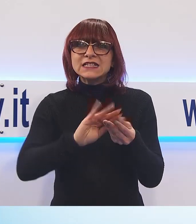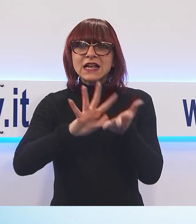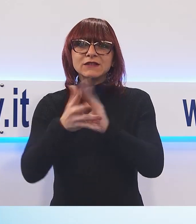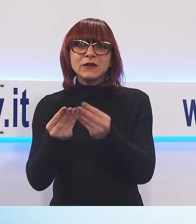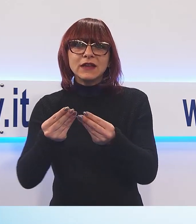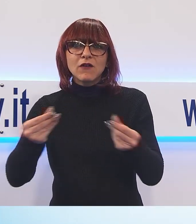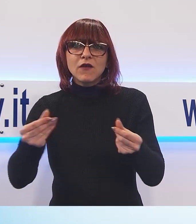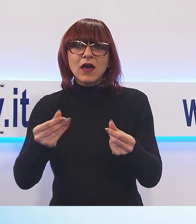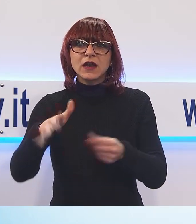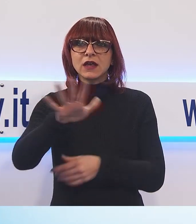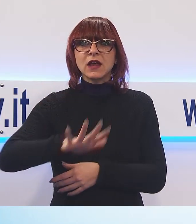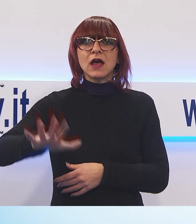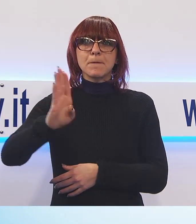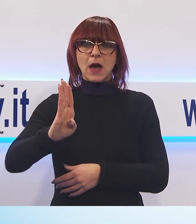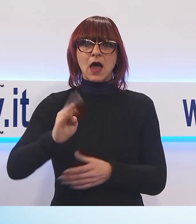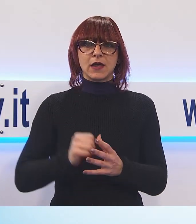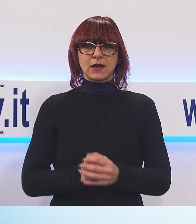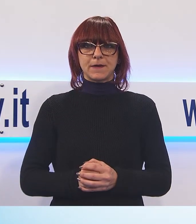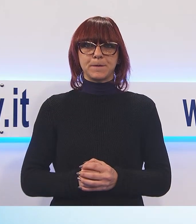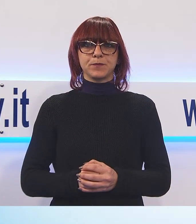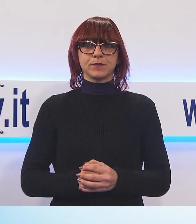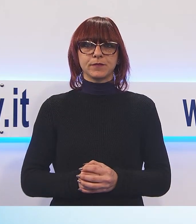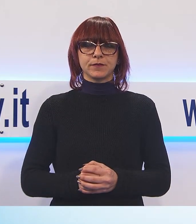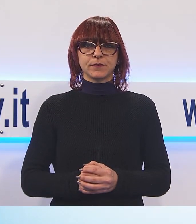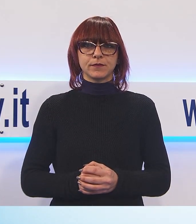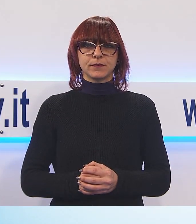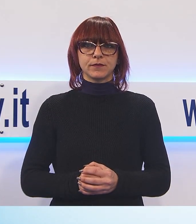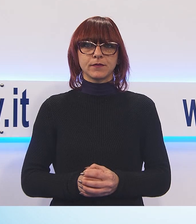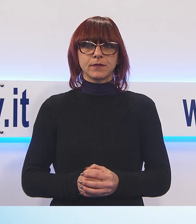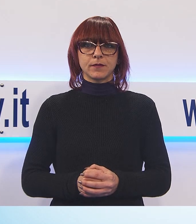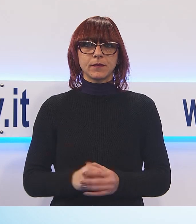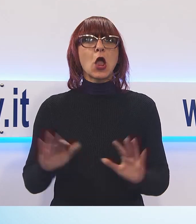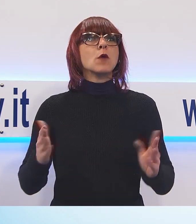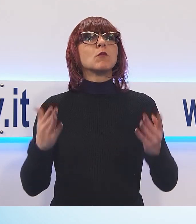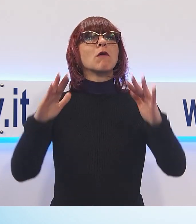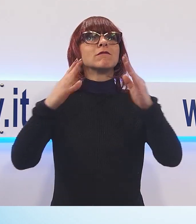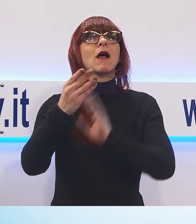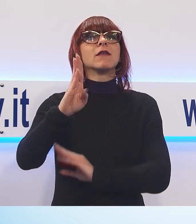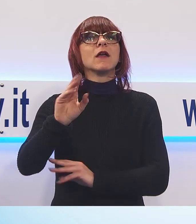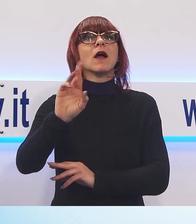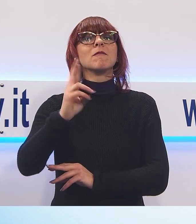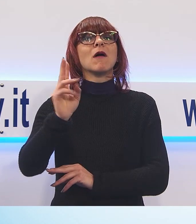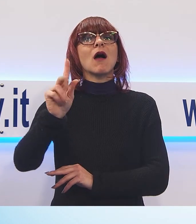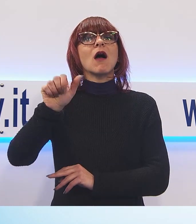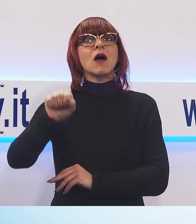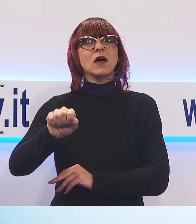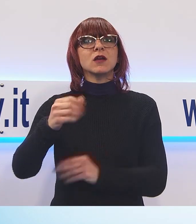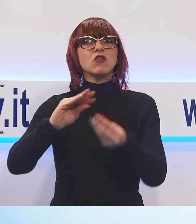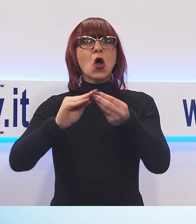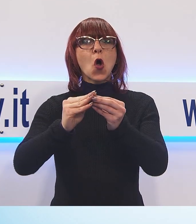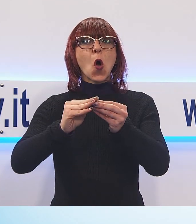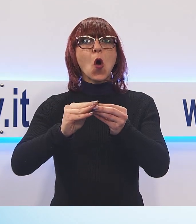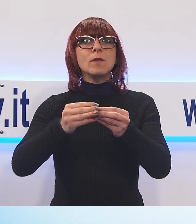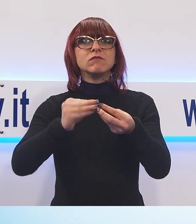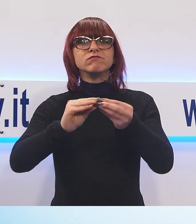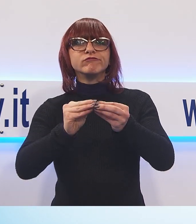montagna barghigiana laddove resistono i metati e quindi dove si continuano a lavorare le castagne per produrre la farina dolce l'operazione di macchinatura